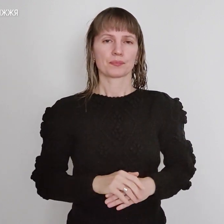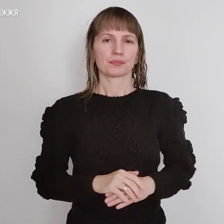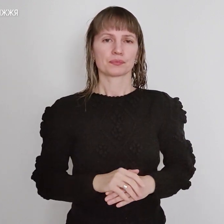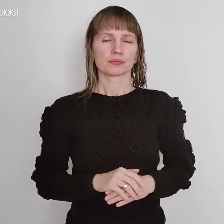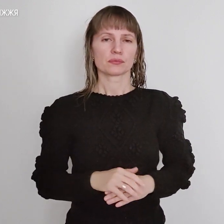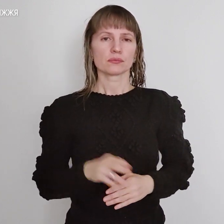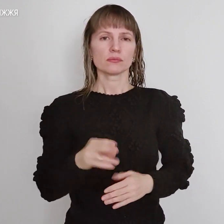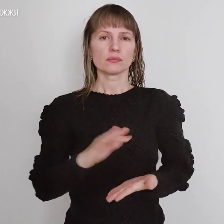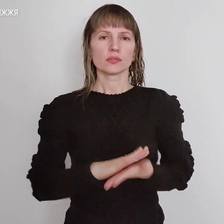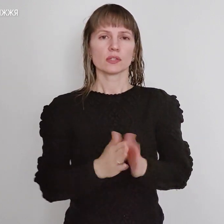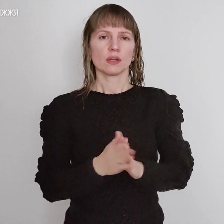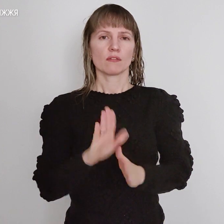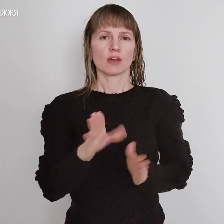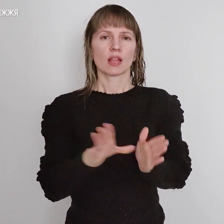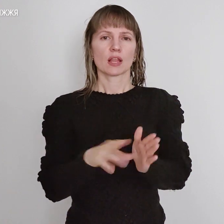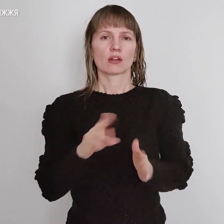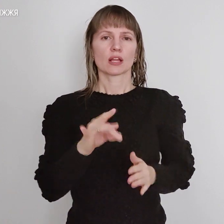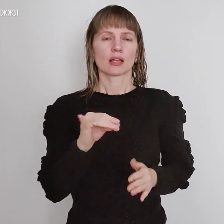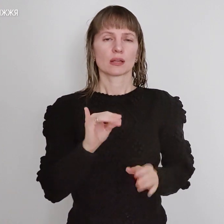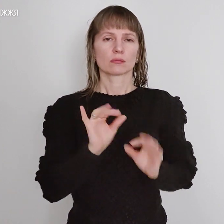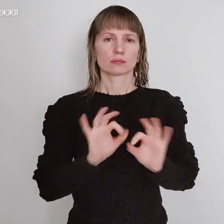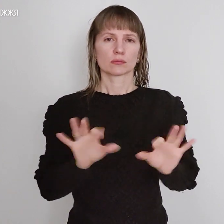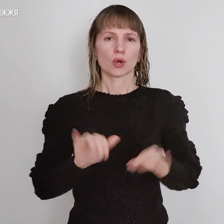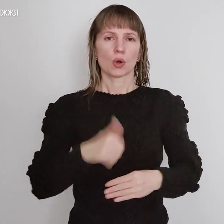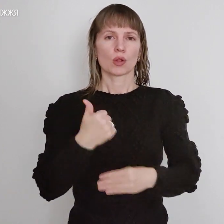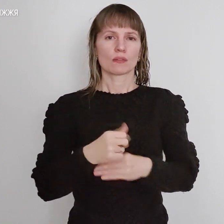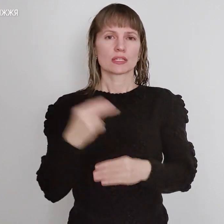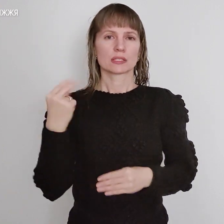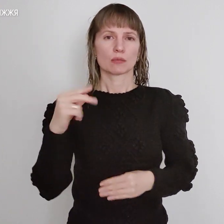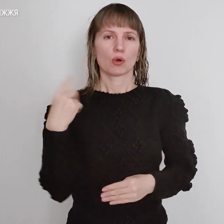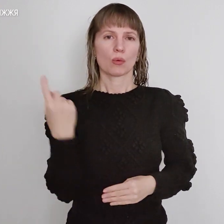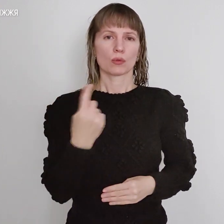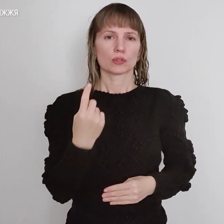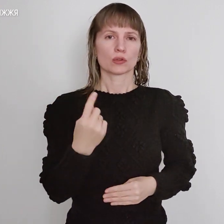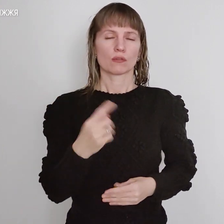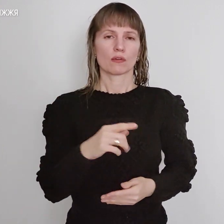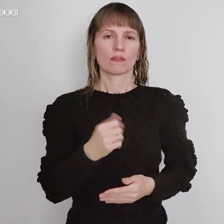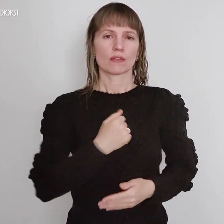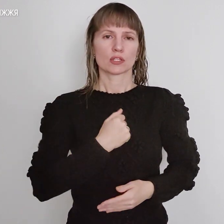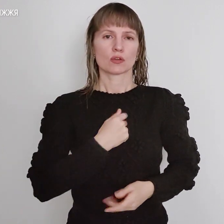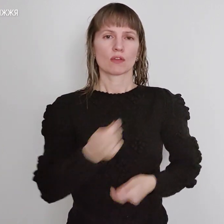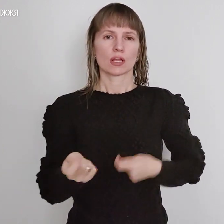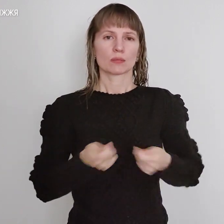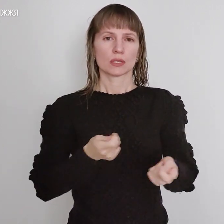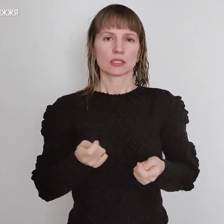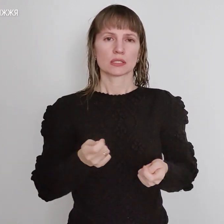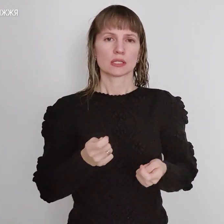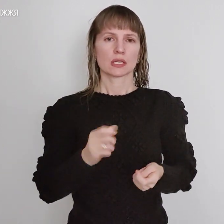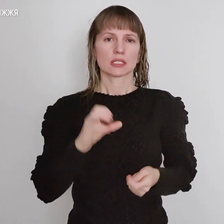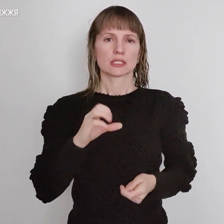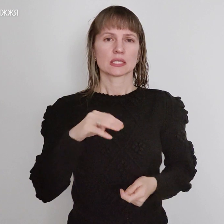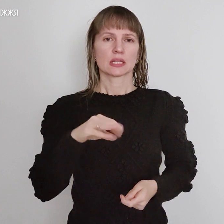ситуацію в Енергодарі прокоментував голова Заврійської обласної військової адміністрації Олександр Старух.